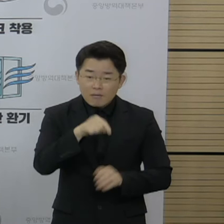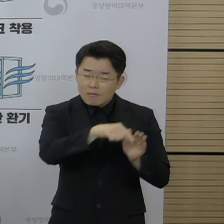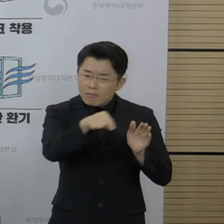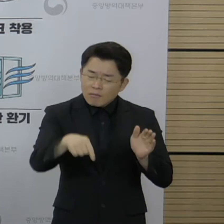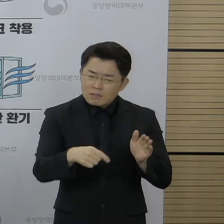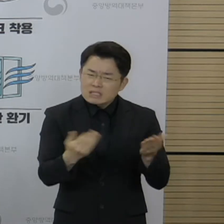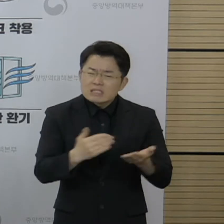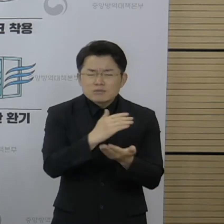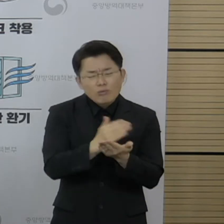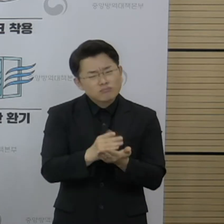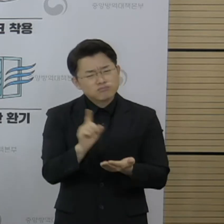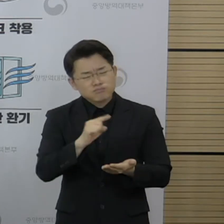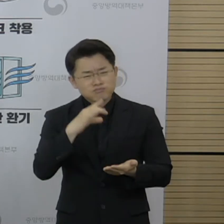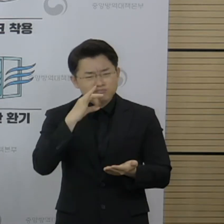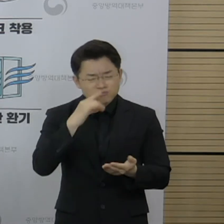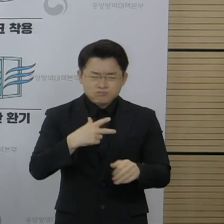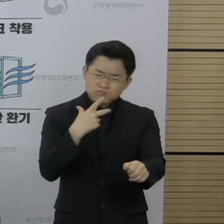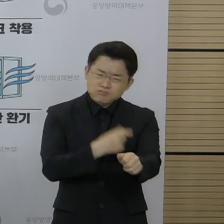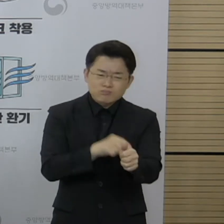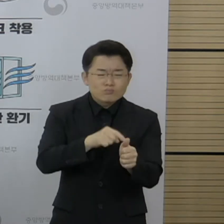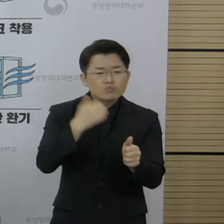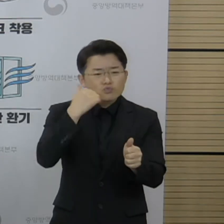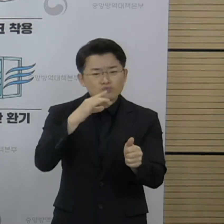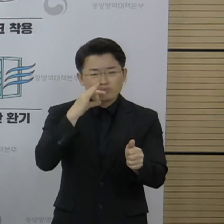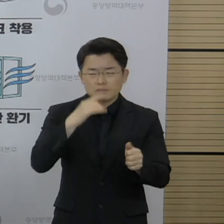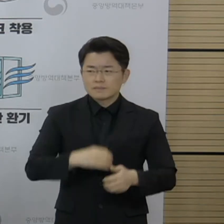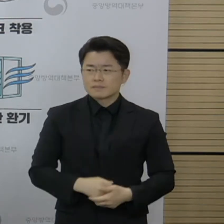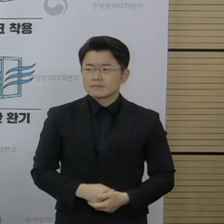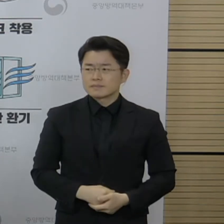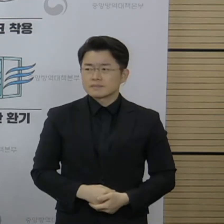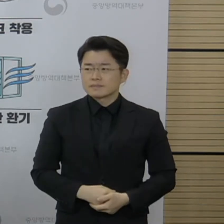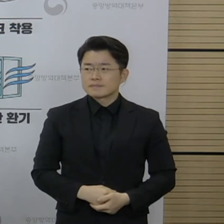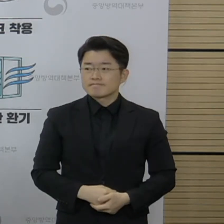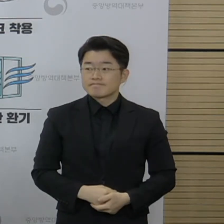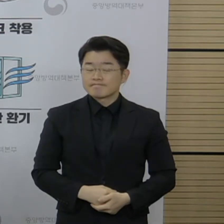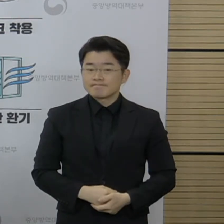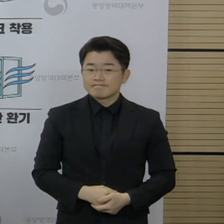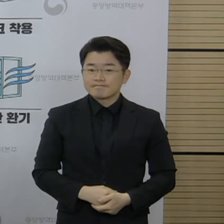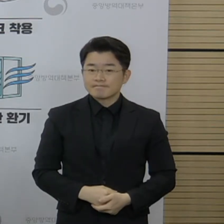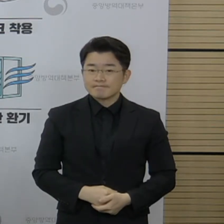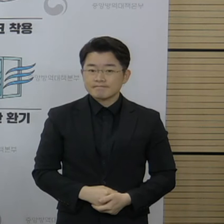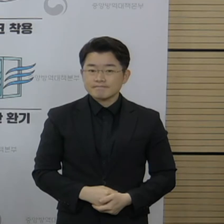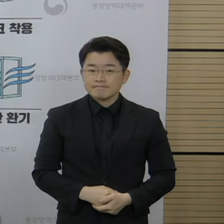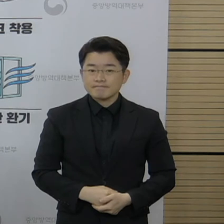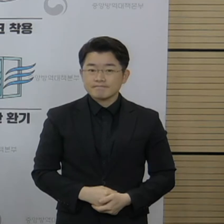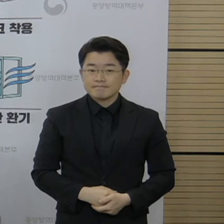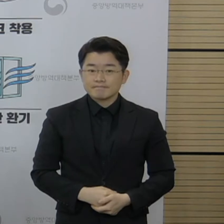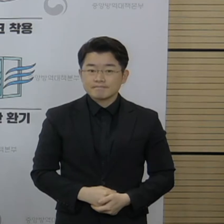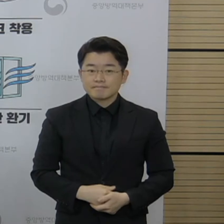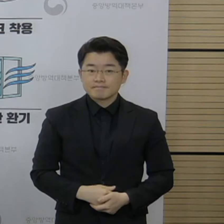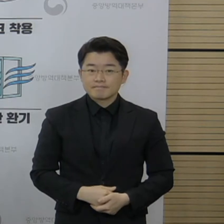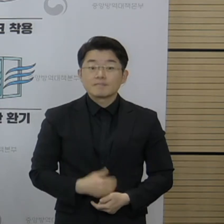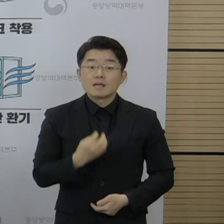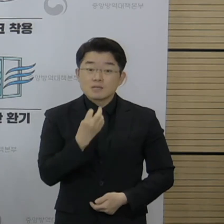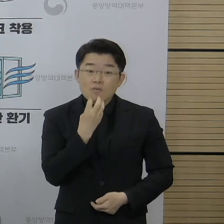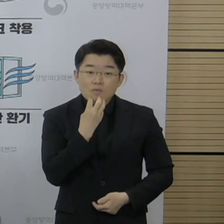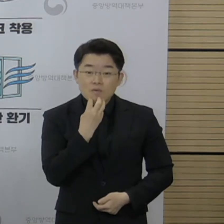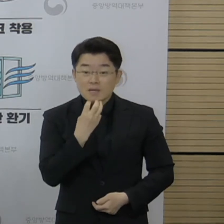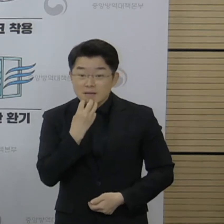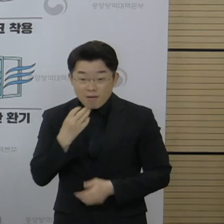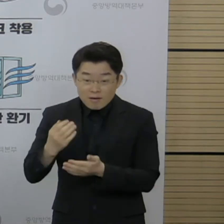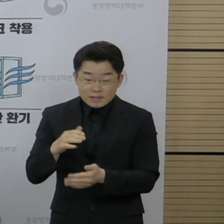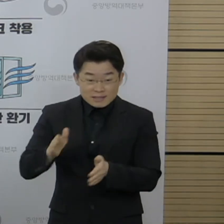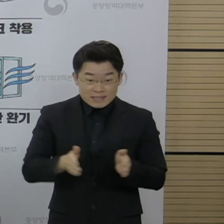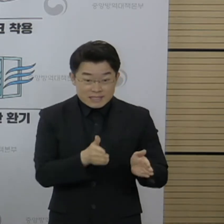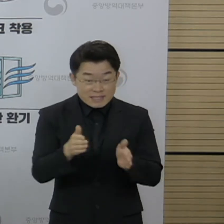예를 좀 들어달라 했습니다. 네, 제가 아까 서울, 경기 지역에 자율접종으로